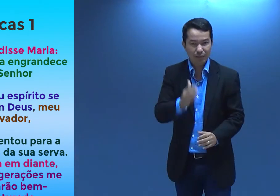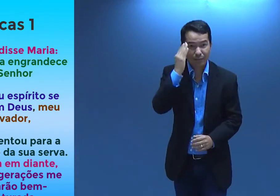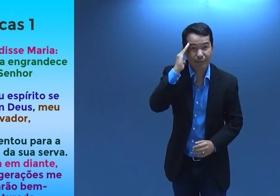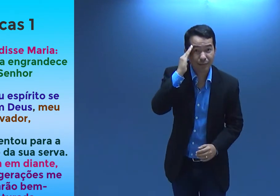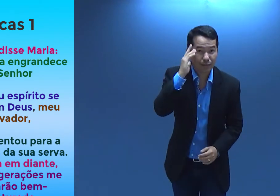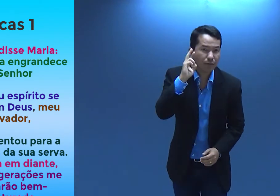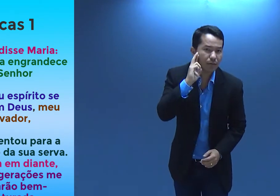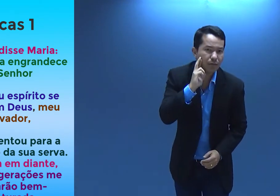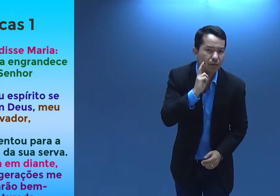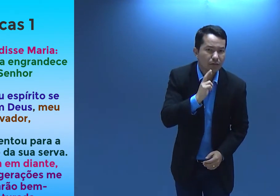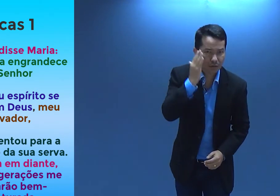Entendeu?